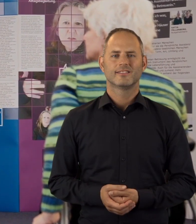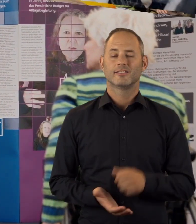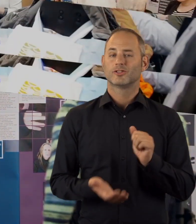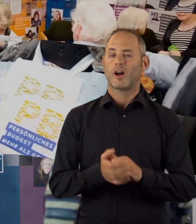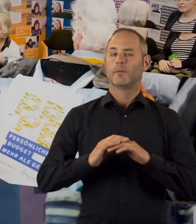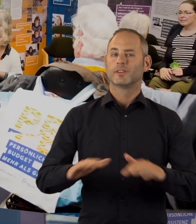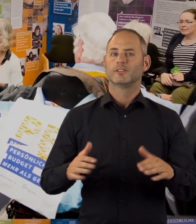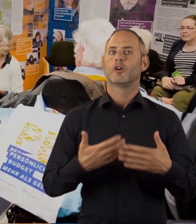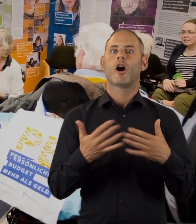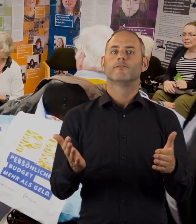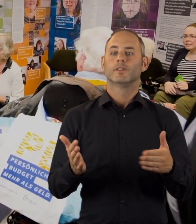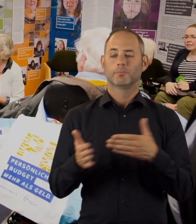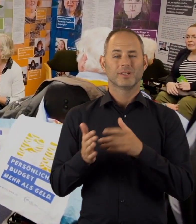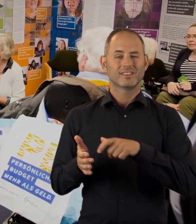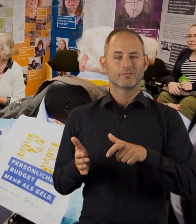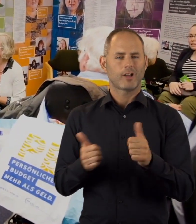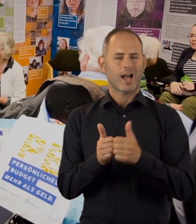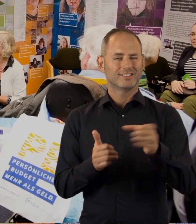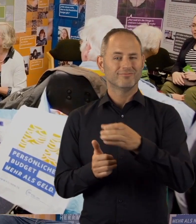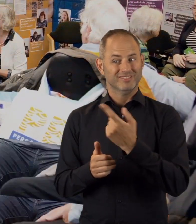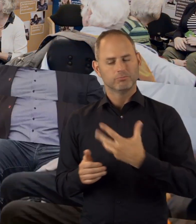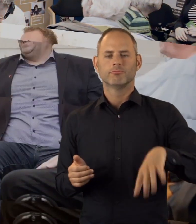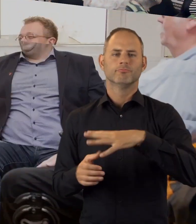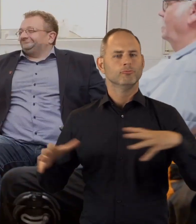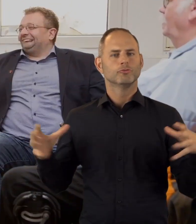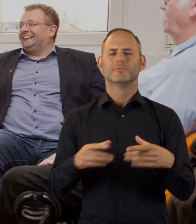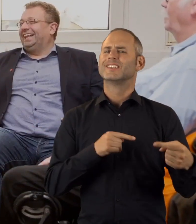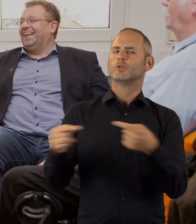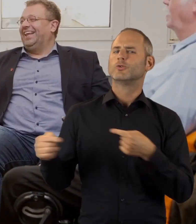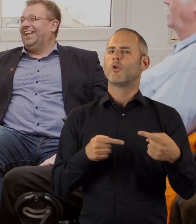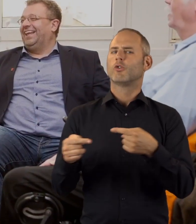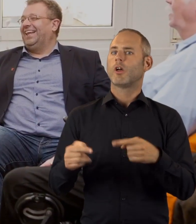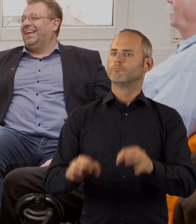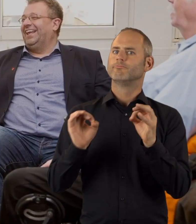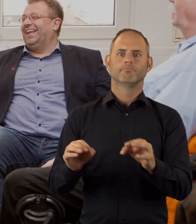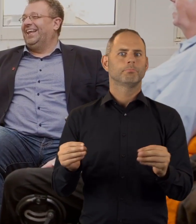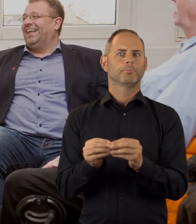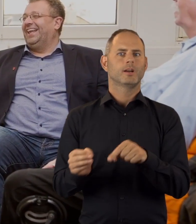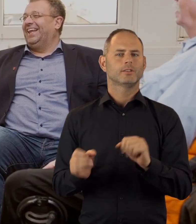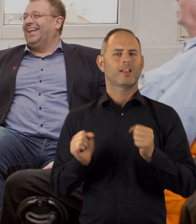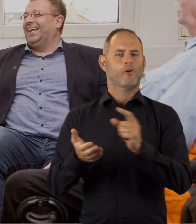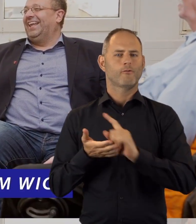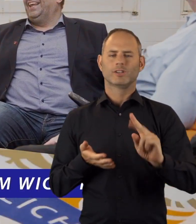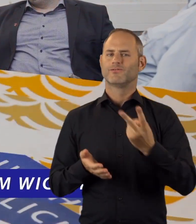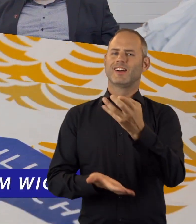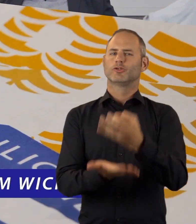Der offene Stammtisch für Assistenznehmende des KSL Düsseldorf bot den passenden Rahmen für die zweite Station der Aktionswoche.